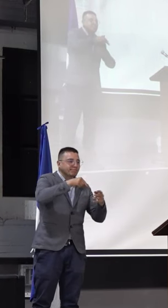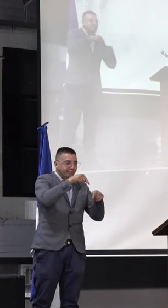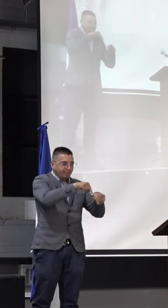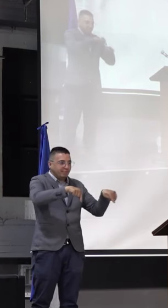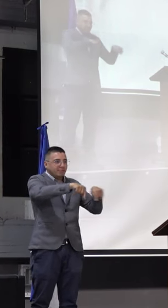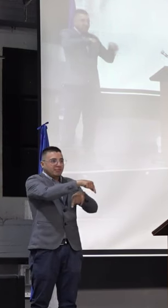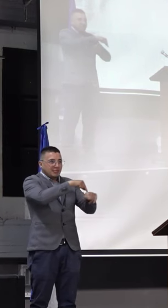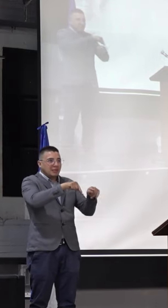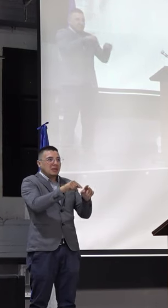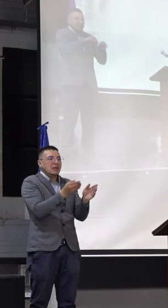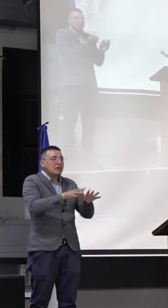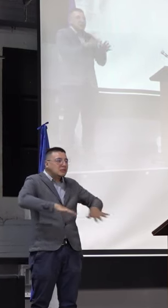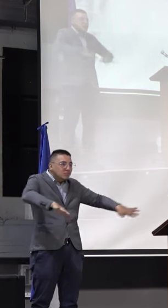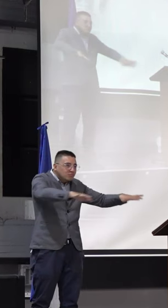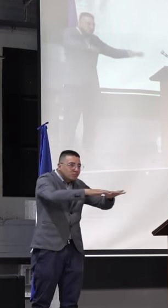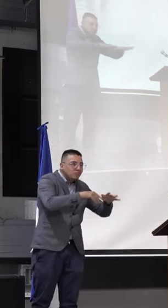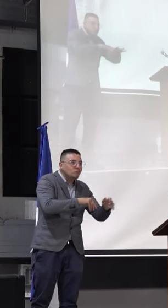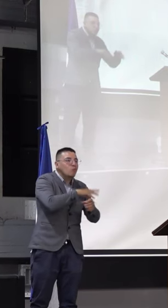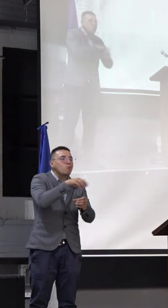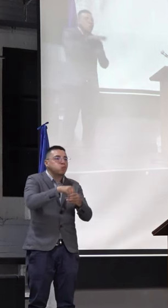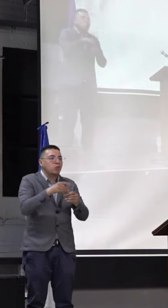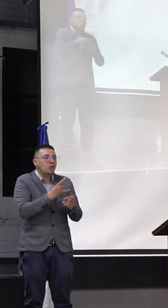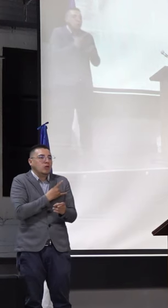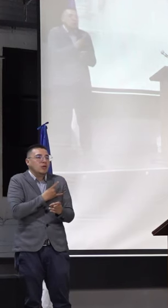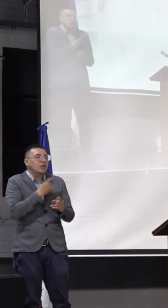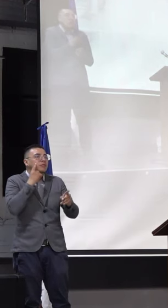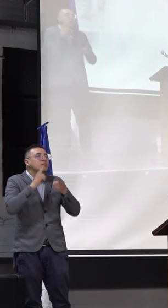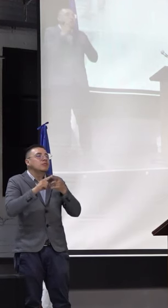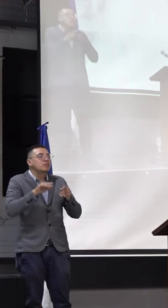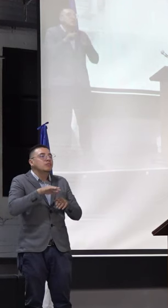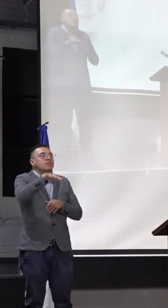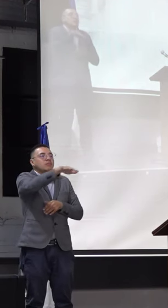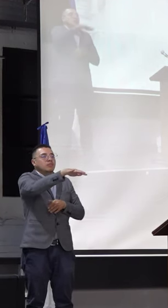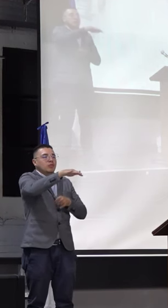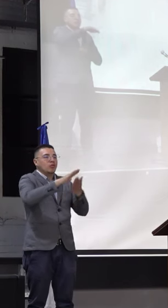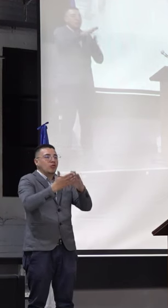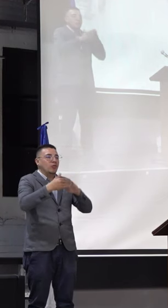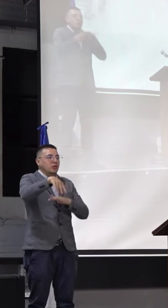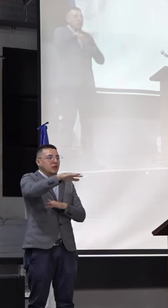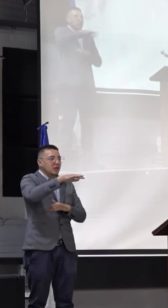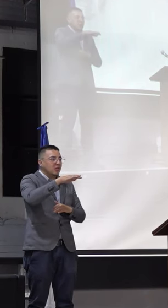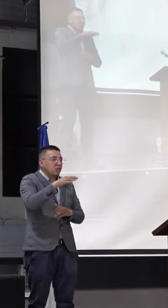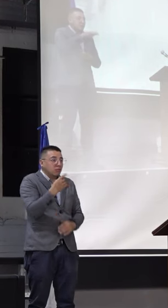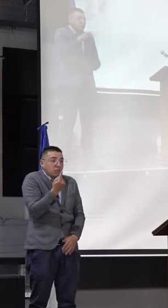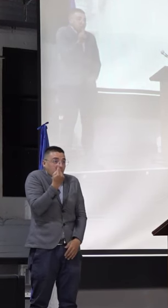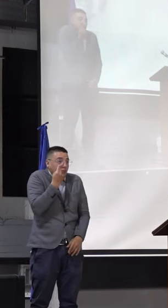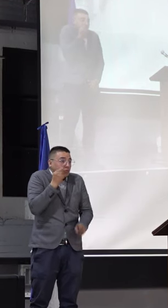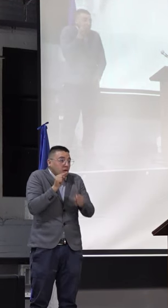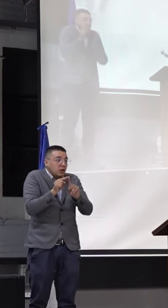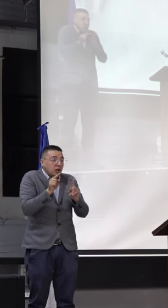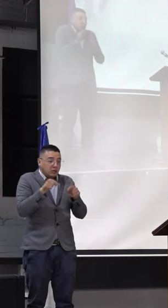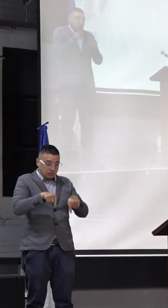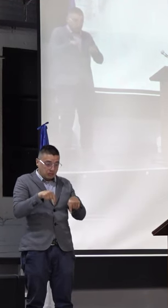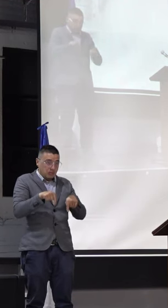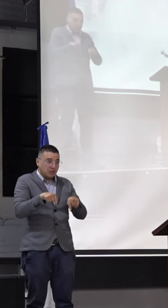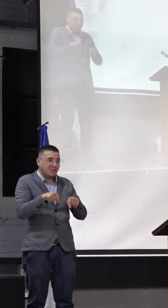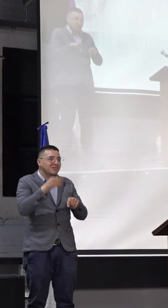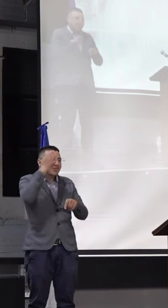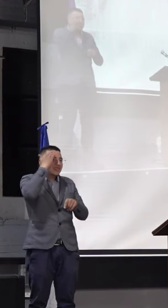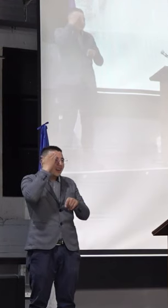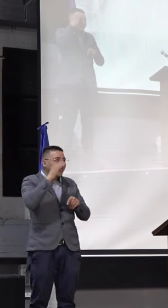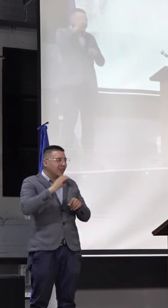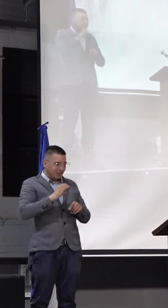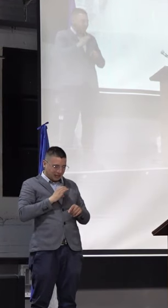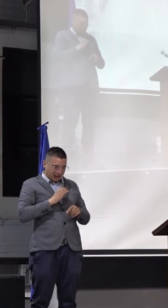los espacios que hay dentro de la universidad hacia la comunidad. No solamente nosotros, bueno, digamos que como ese